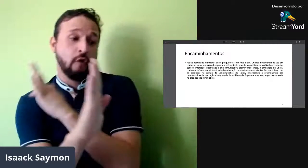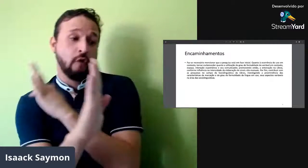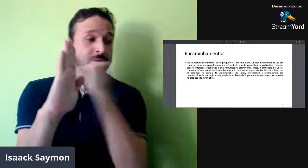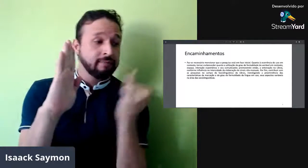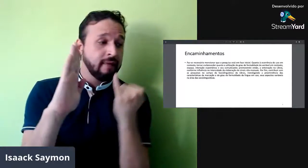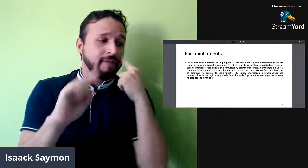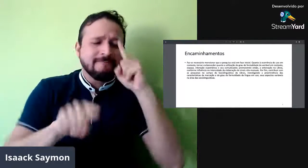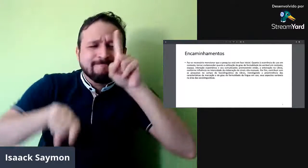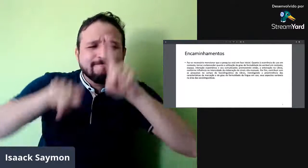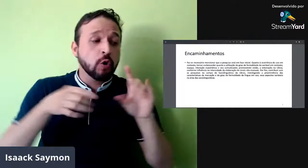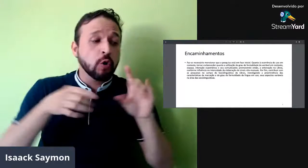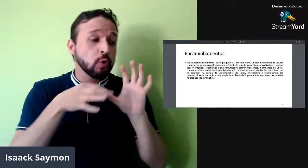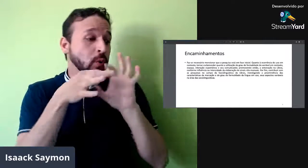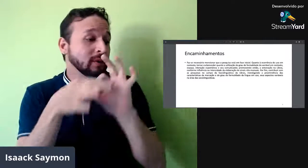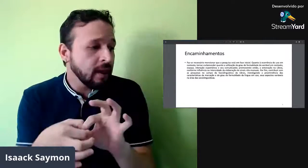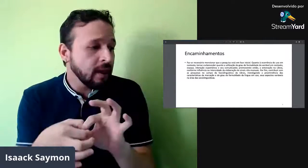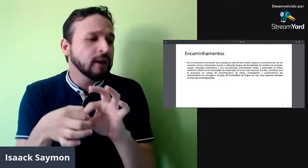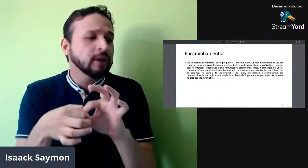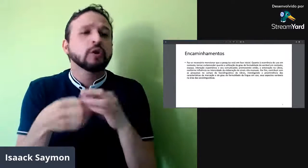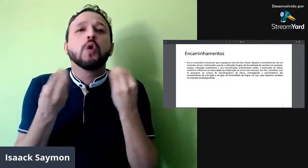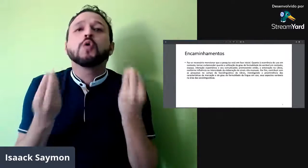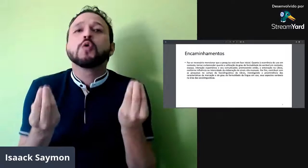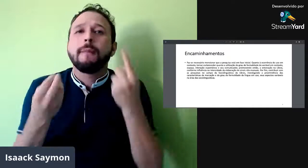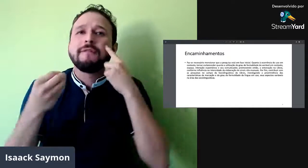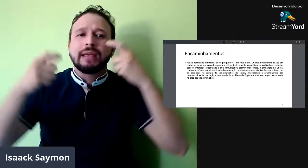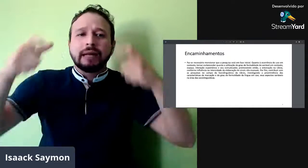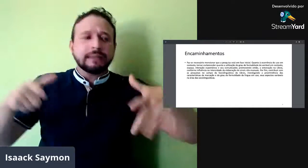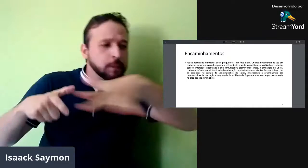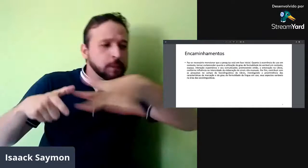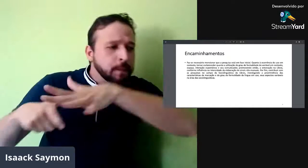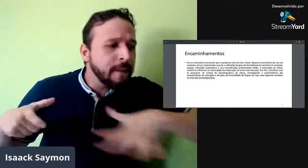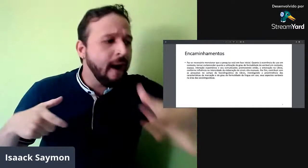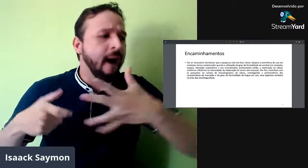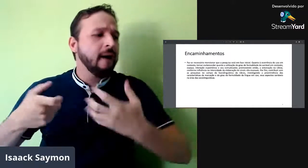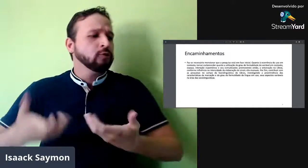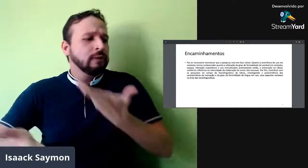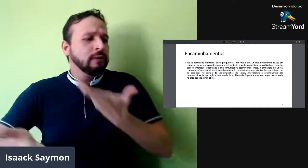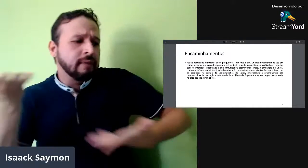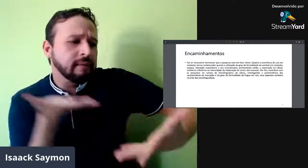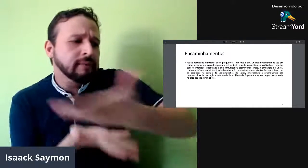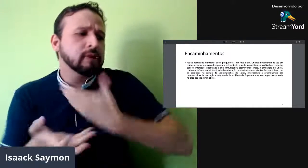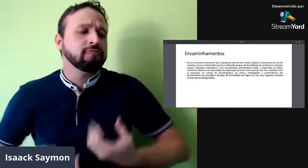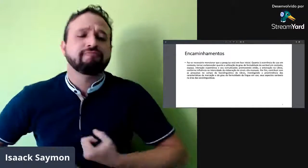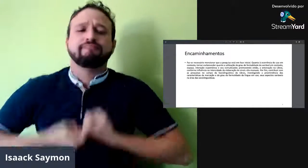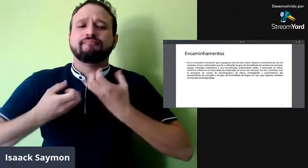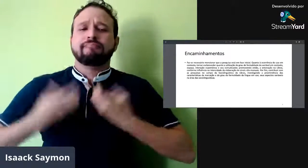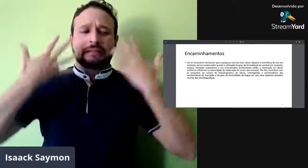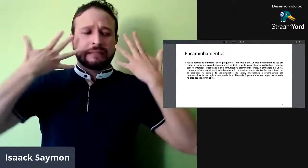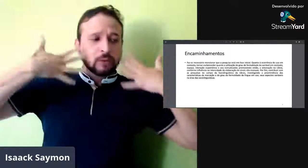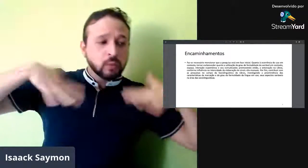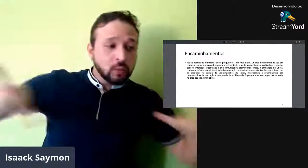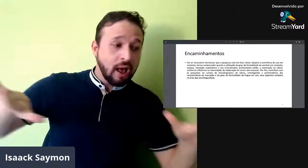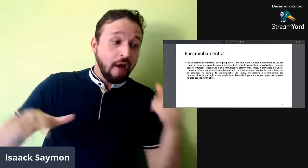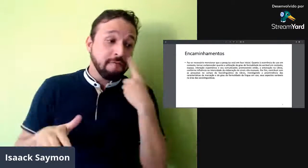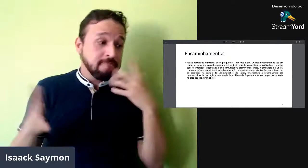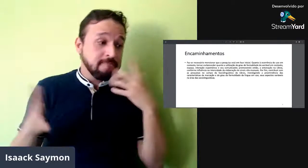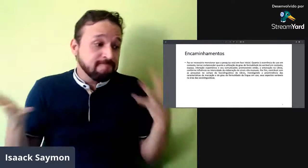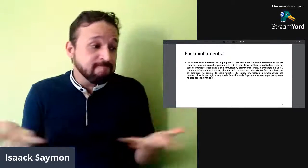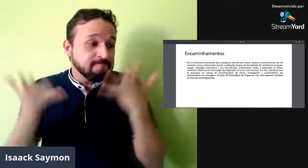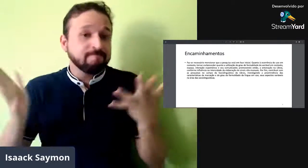eu gostaria de ver muito o uso em contexto, para ver o grau de formalidade, né, das variáveis em